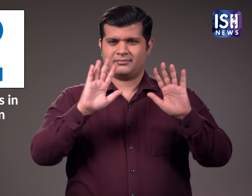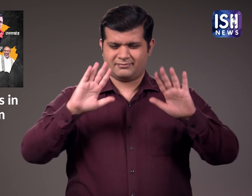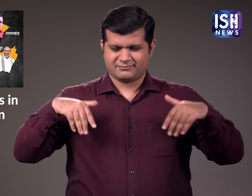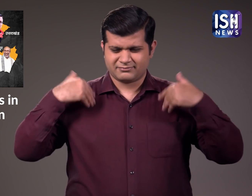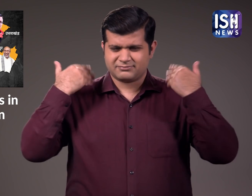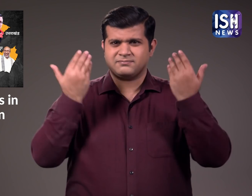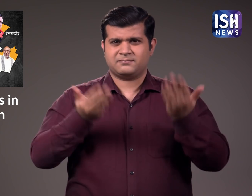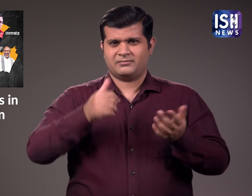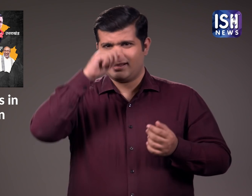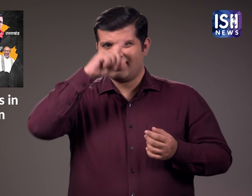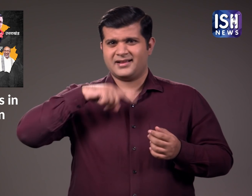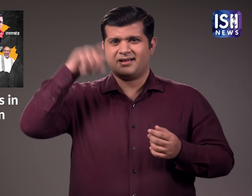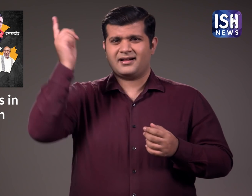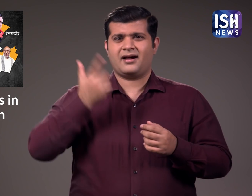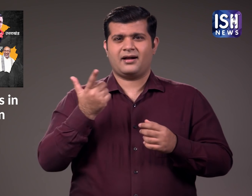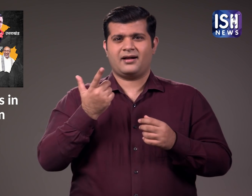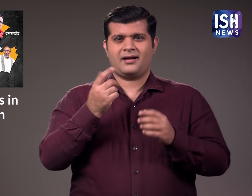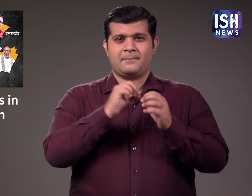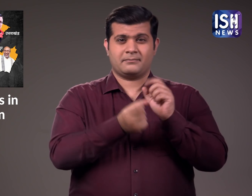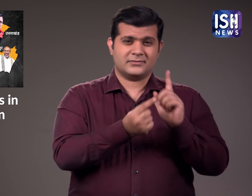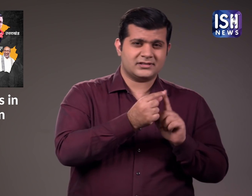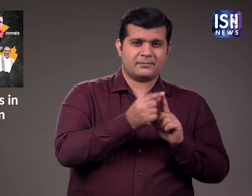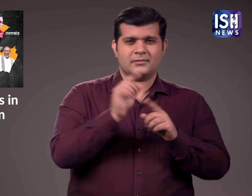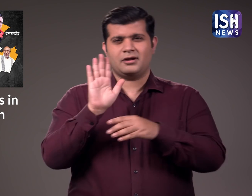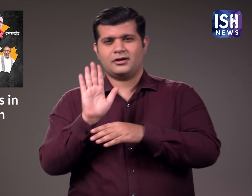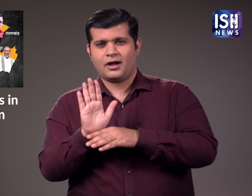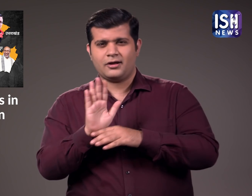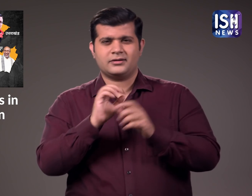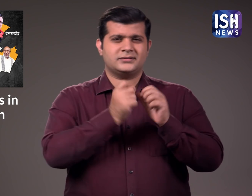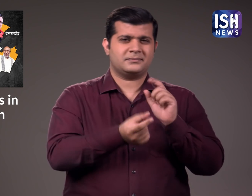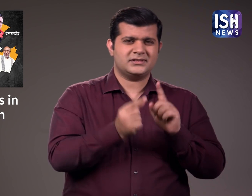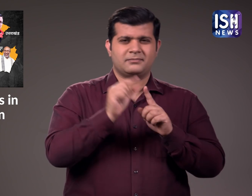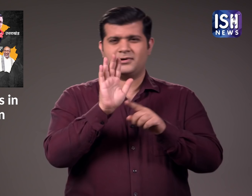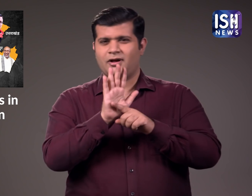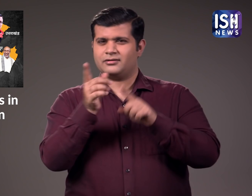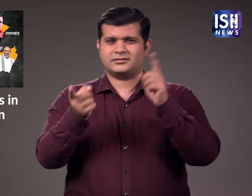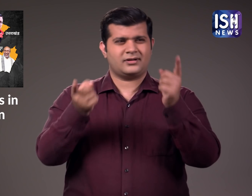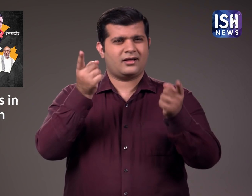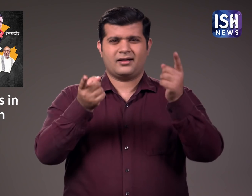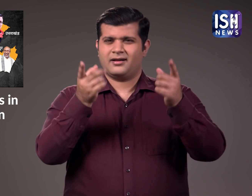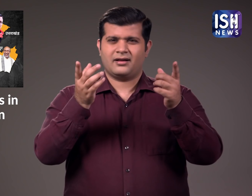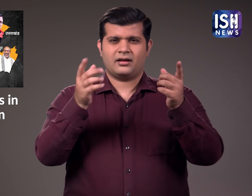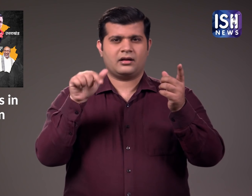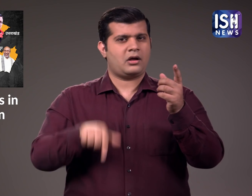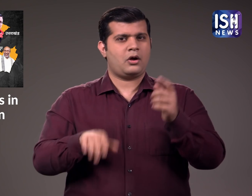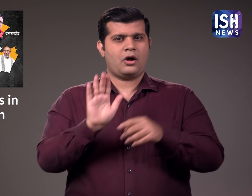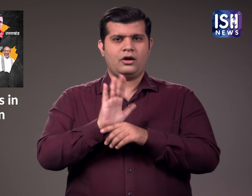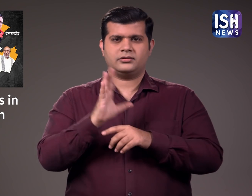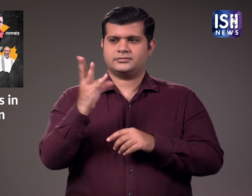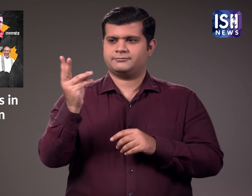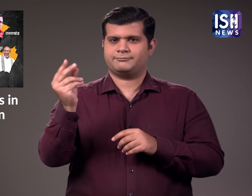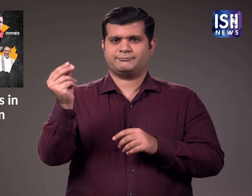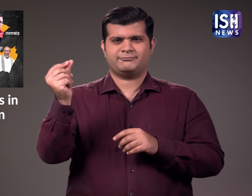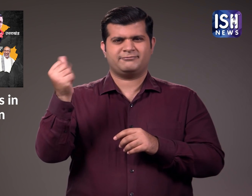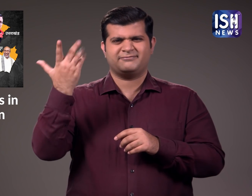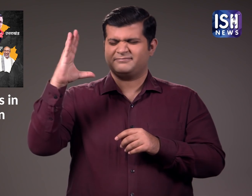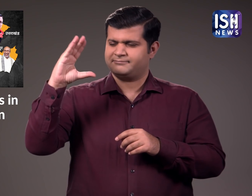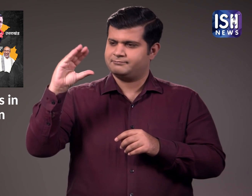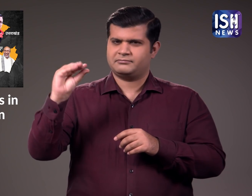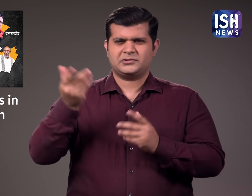यह सब जब भाजपा और कॉंग्रेस जैसी राष्ट्रिय दल देश भर में सत्ता में रहे है अब ऐसा लग रहा है कि कॉंग्रेस जल्द ही मिट